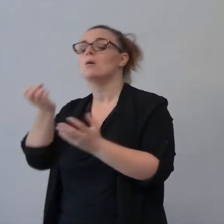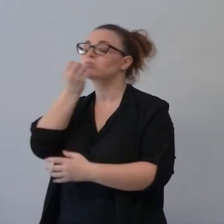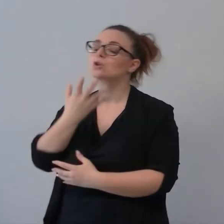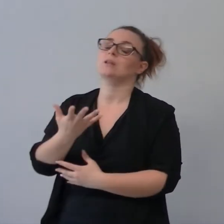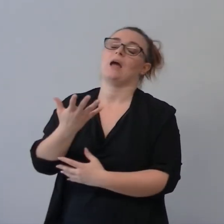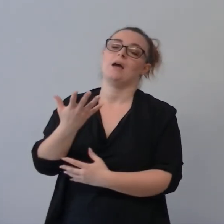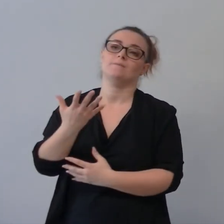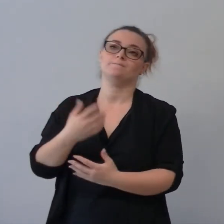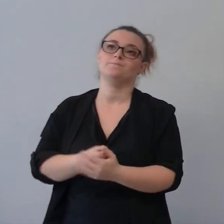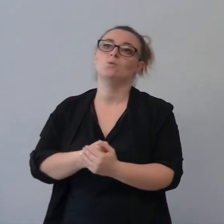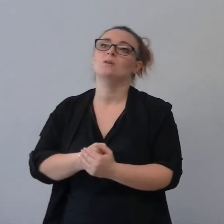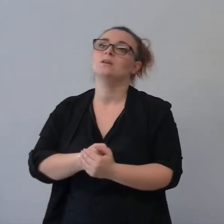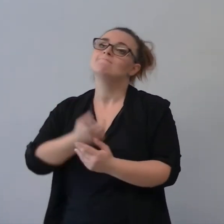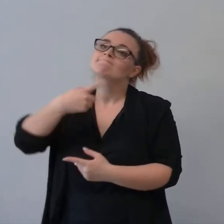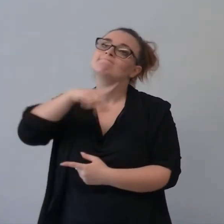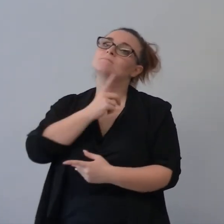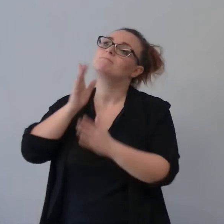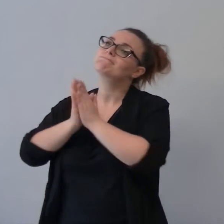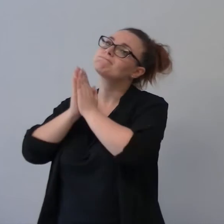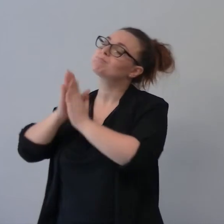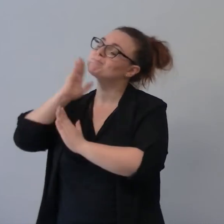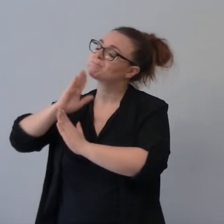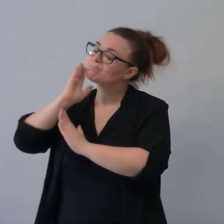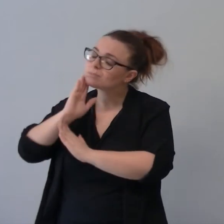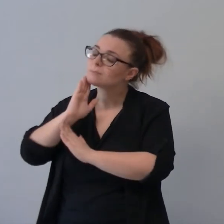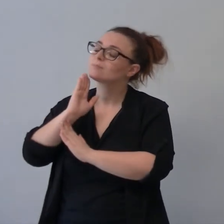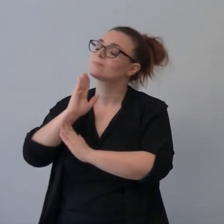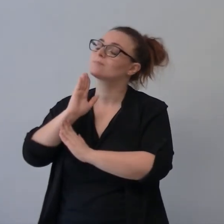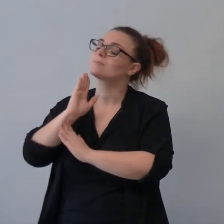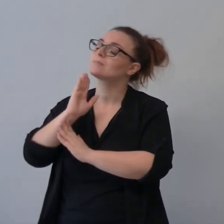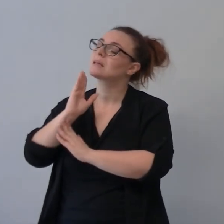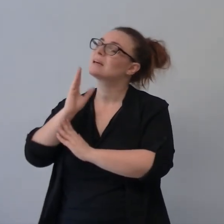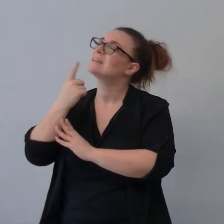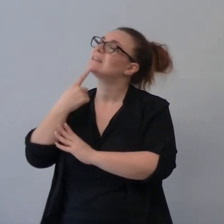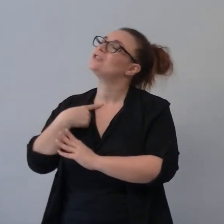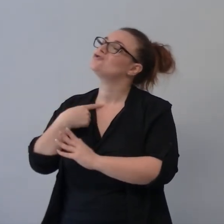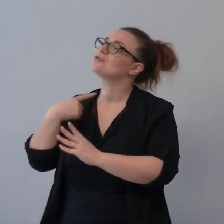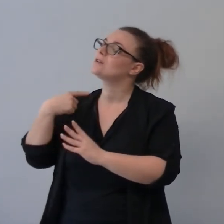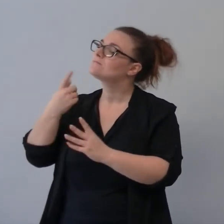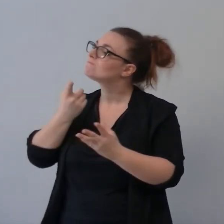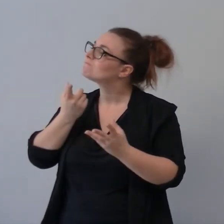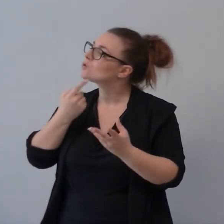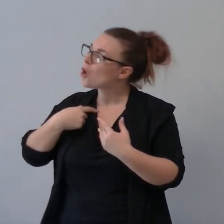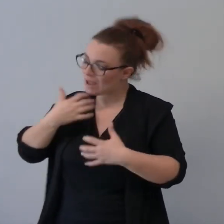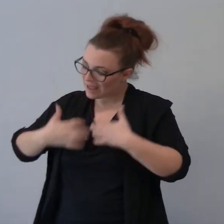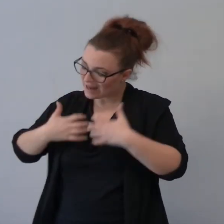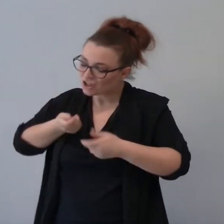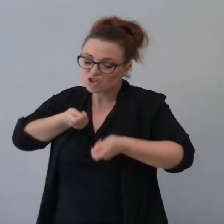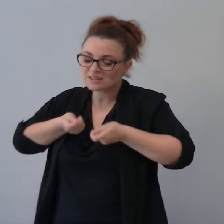Quindi noi ti chiediamo di insegnarci a mettere da parte l'ira e ad usare il bontà.